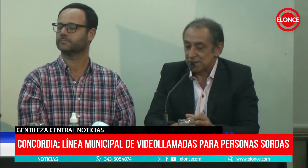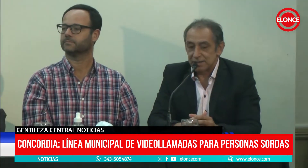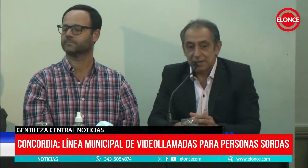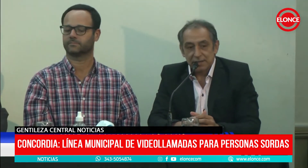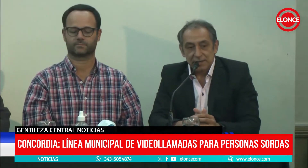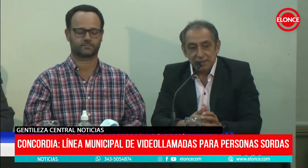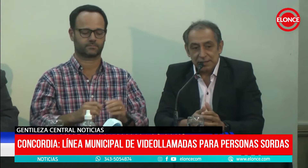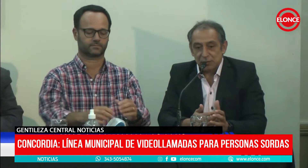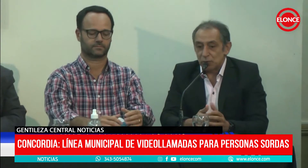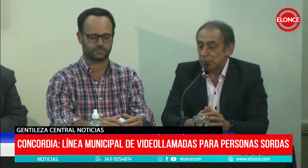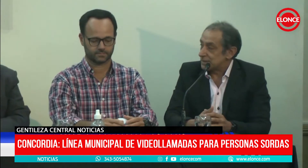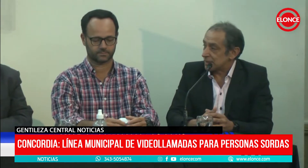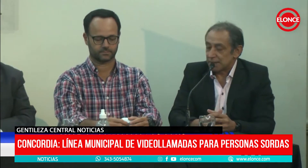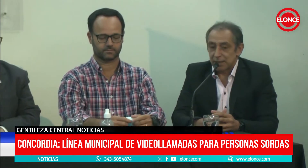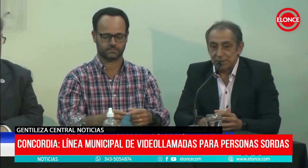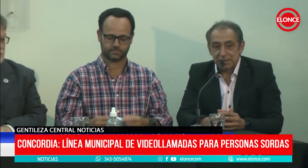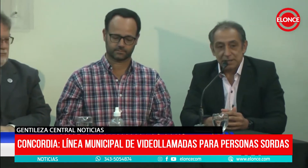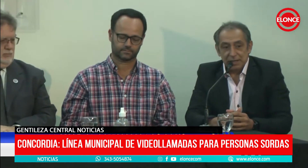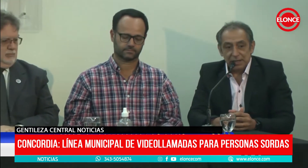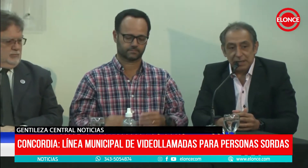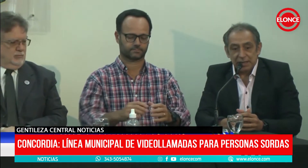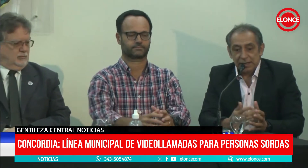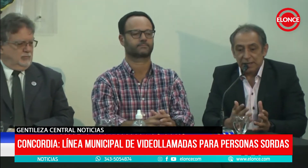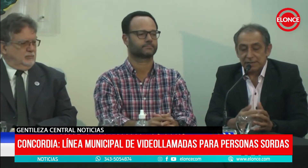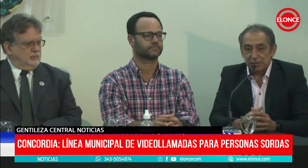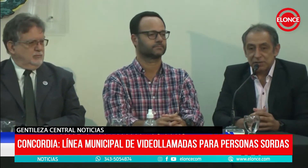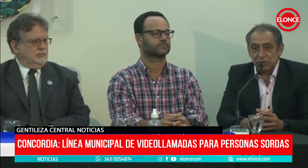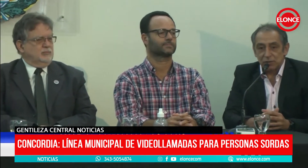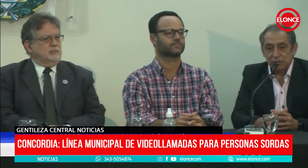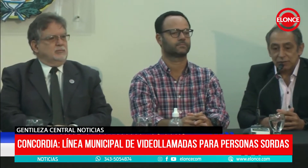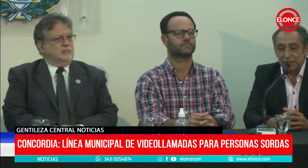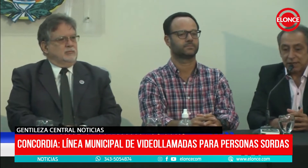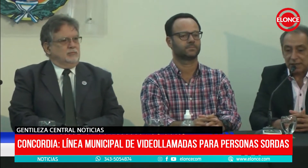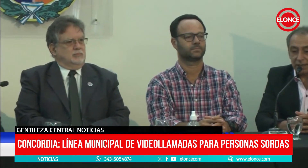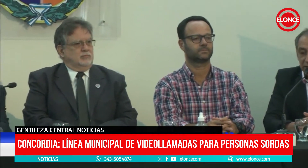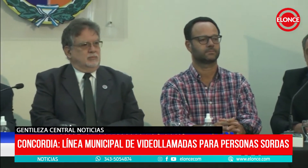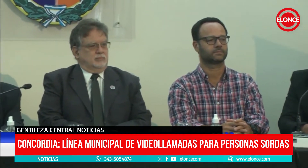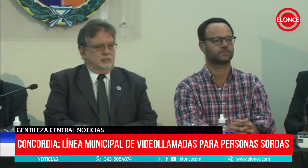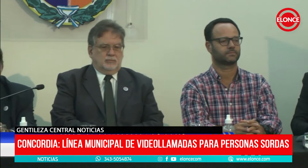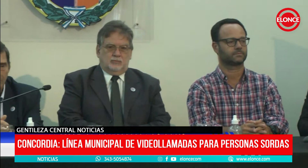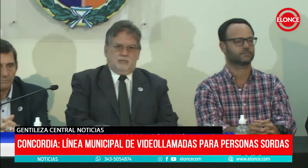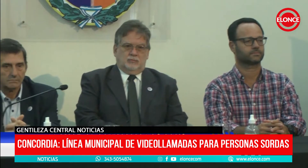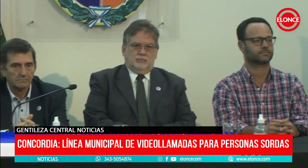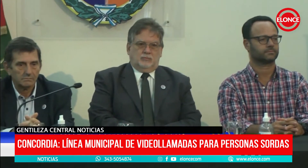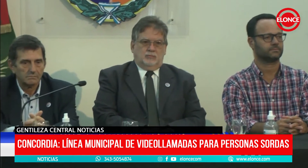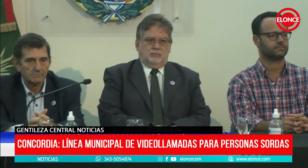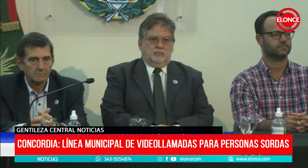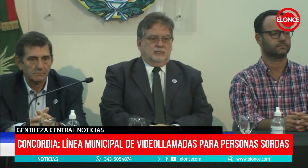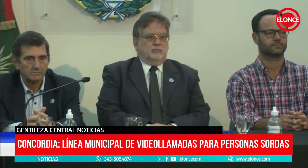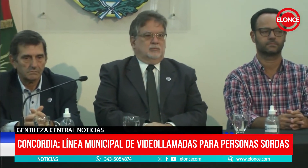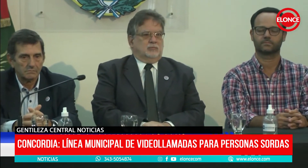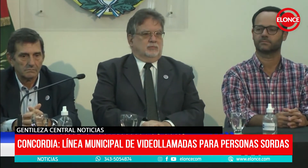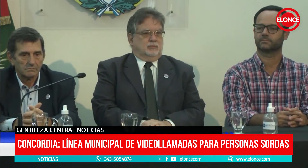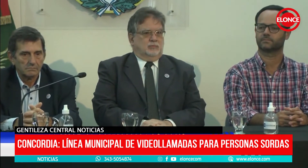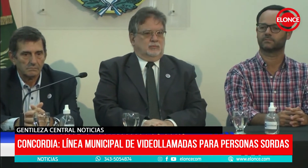por lo que me habían planteado los otros días, la primera vez que lo presentaron, esto de la idea de después llegar al departamento. Pero la verdad que es importante también